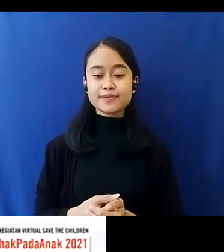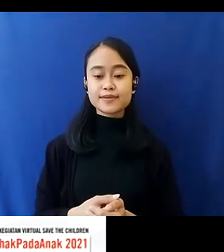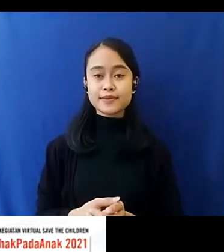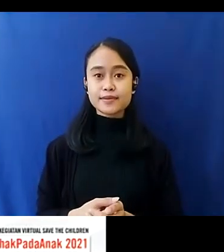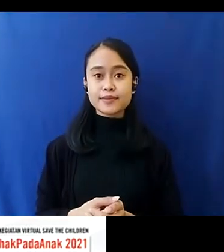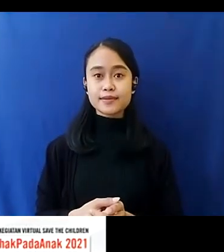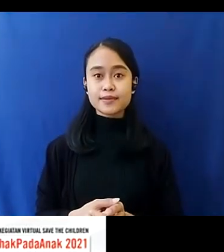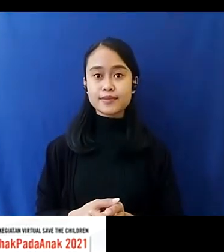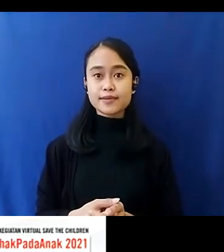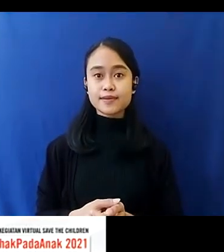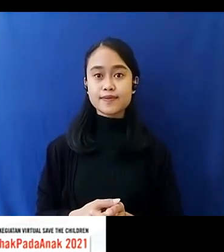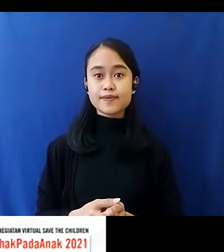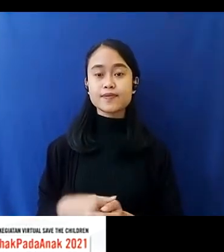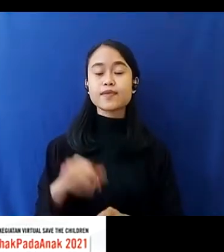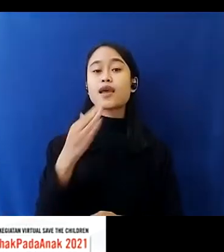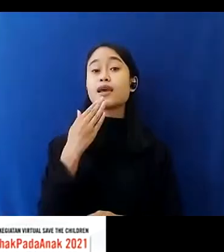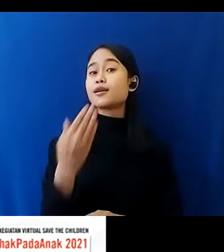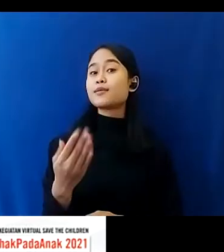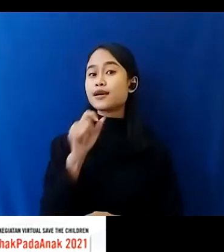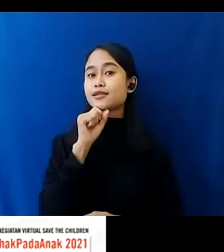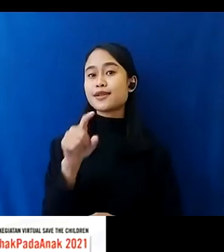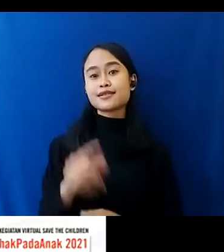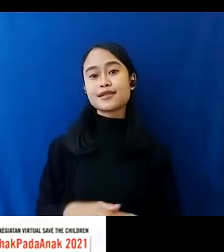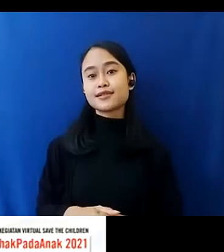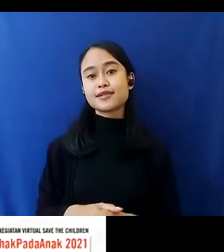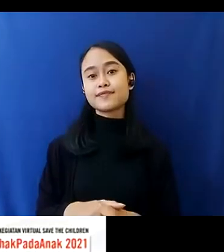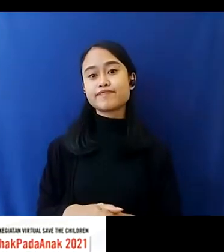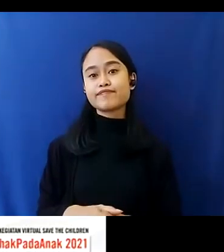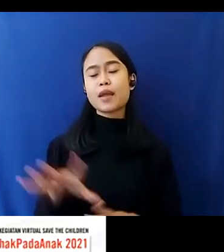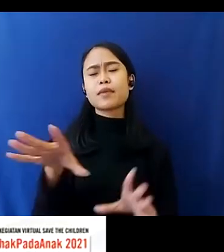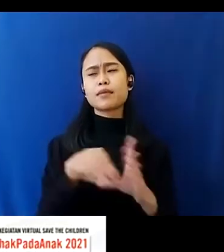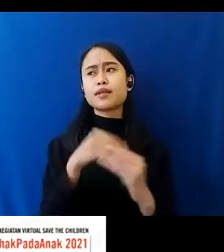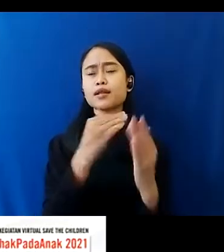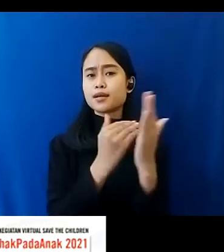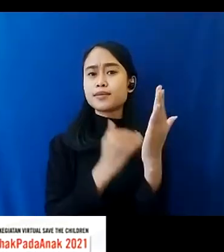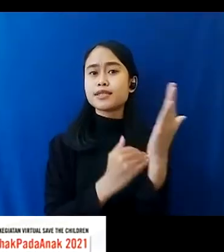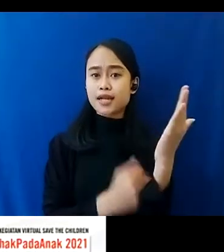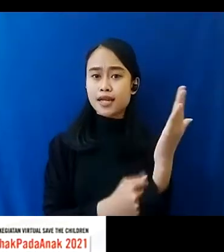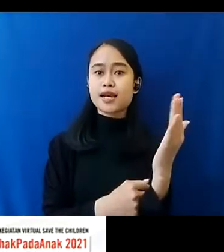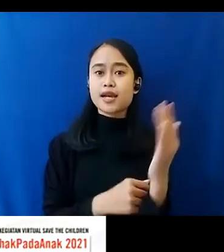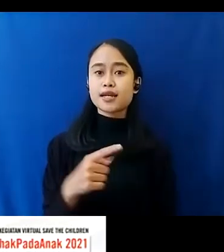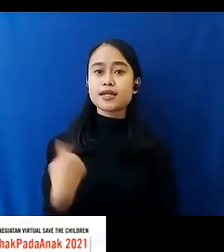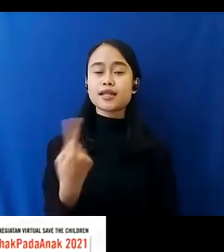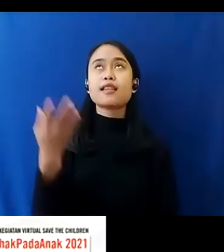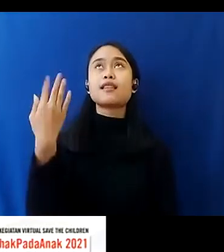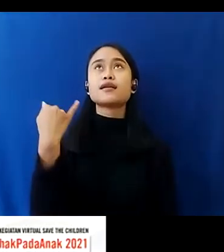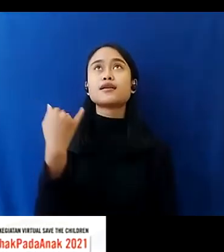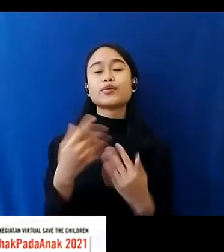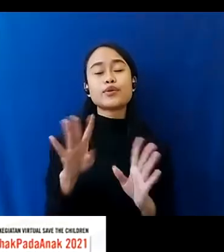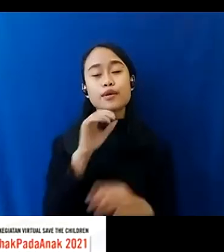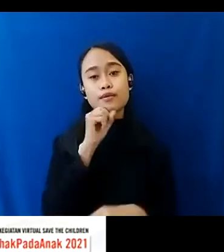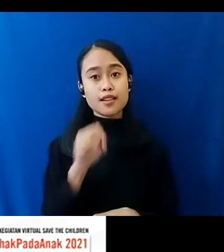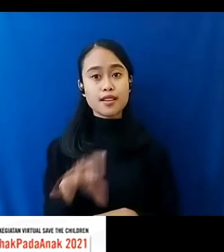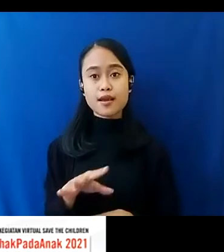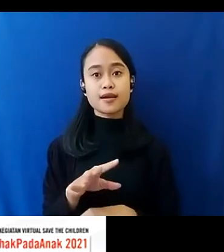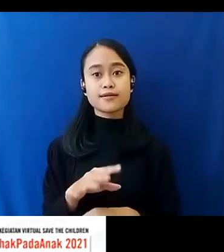Terima Kasih Pertanyaannya Jadi Pengambilan Kebijakan Tentunya Kita Tadi Saya Sempat Sebutkan Bahwa